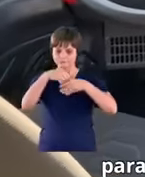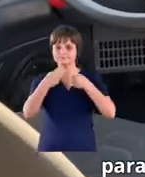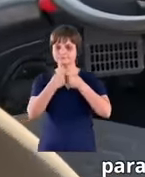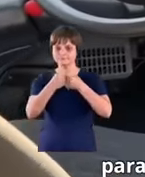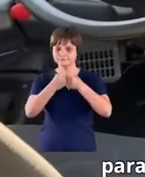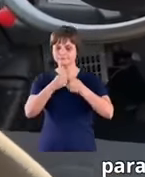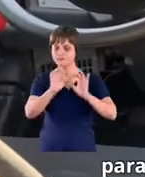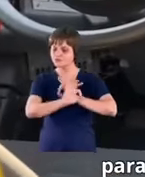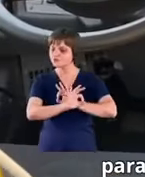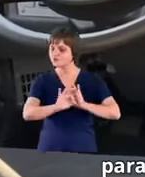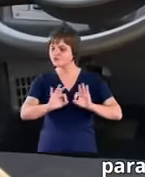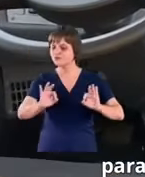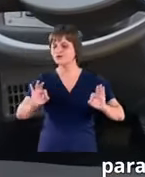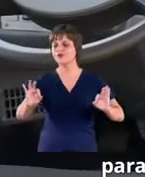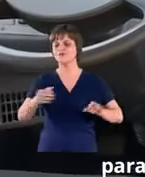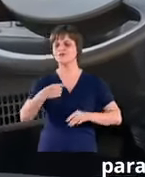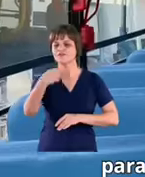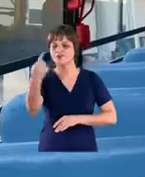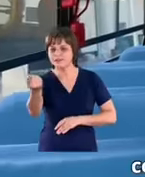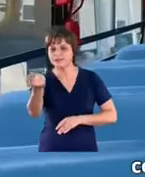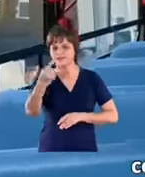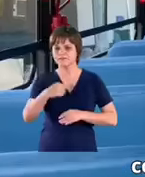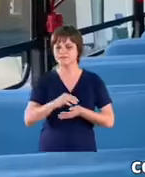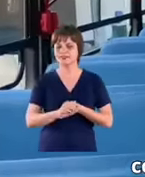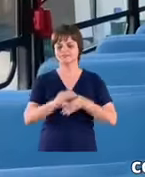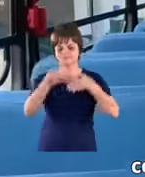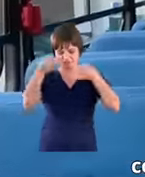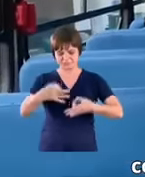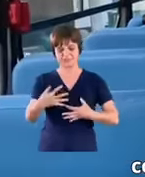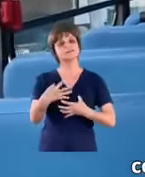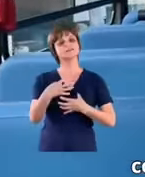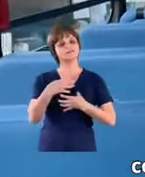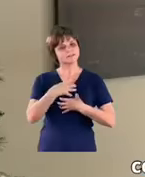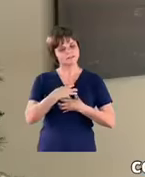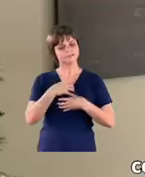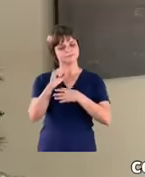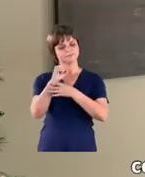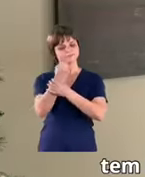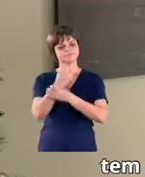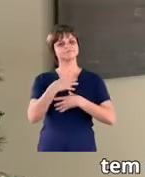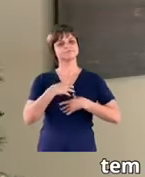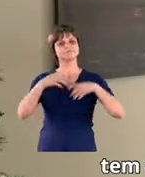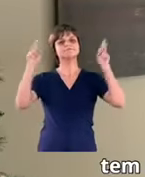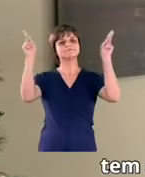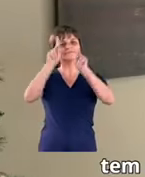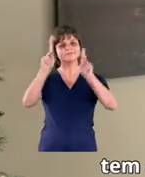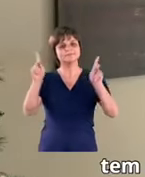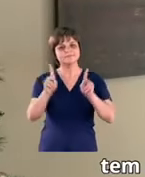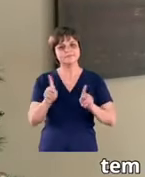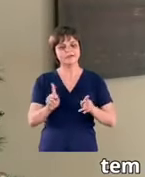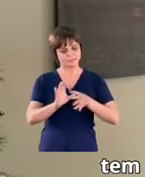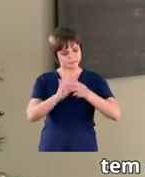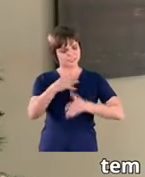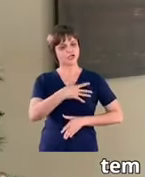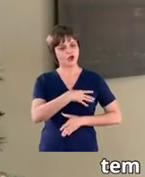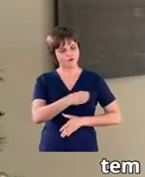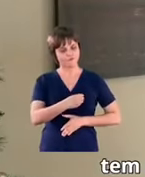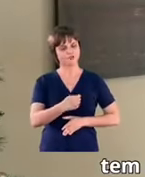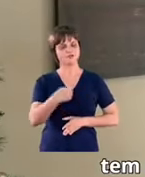para um ônibus escolar novinho como esse, com certeza ela tem mais segurança, tem mais paz para deixar o seu